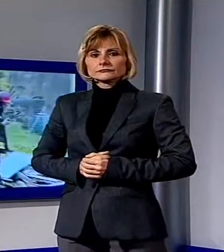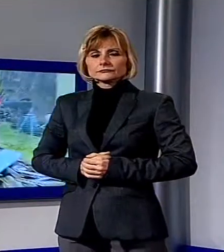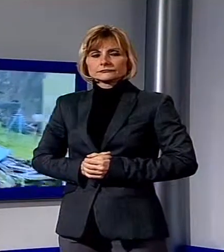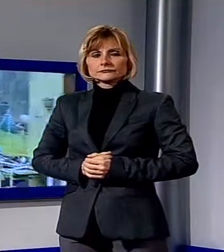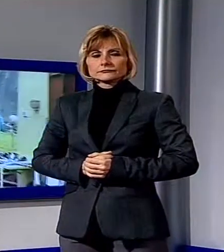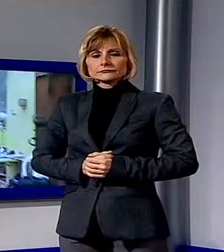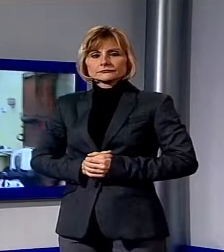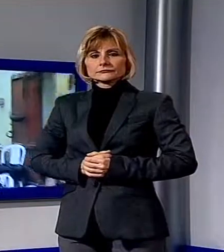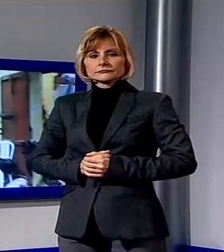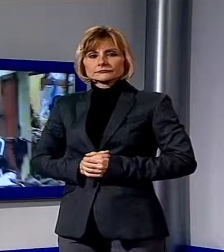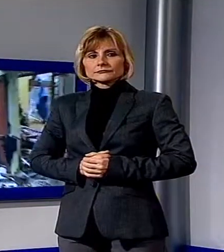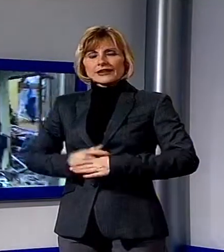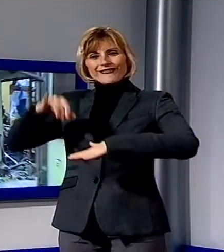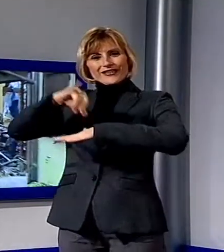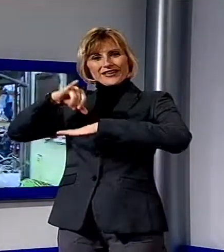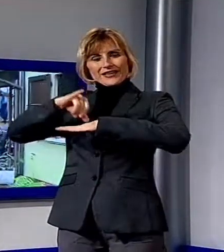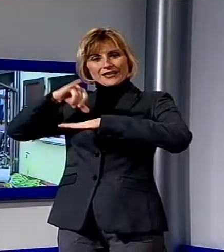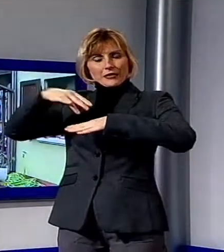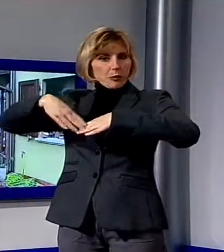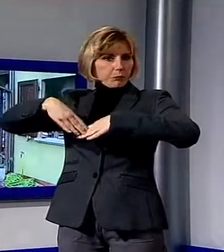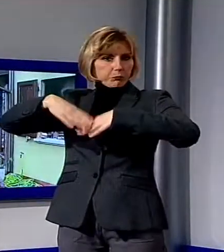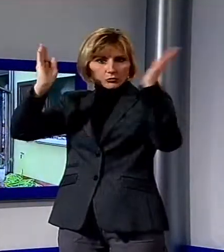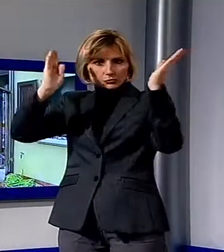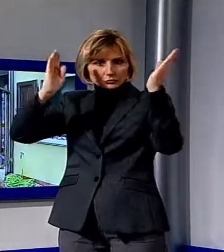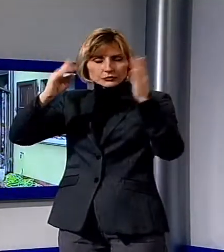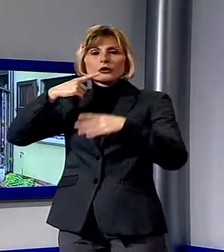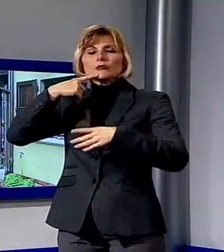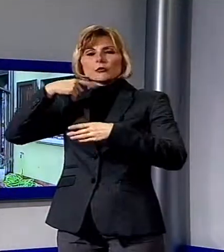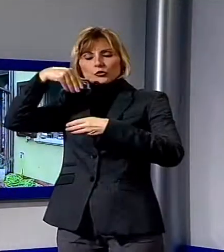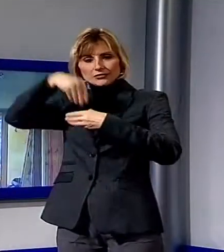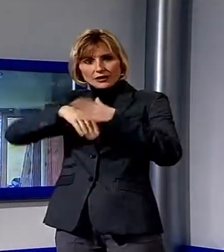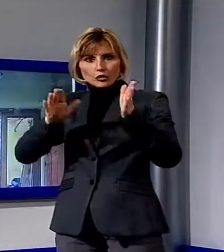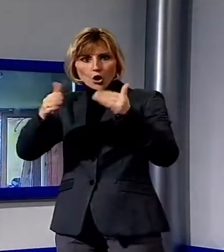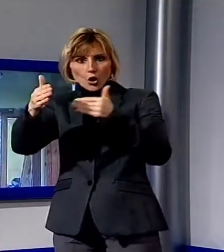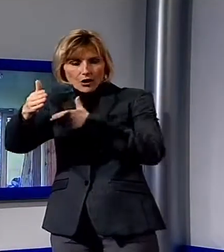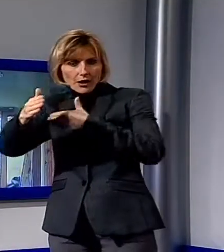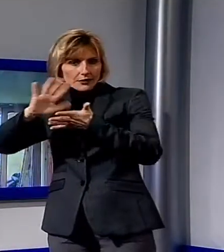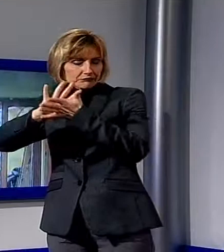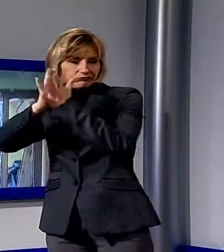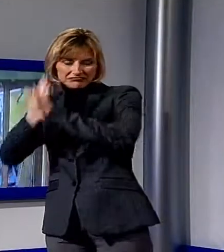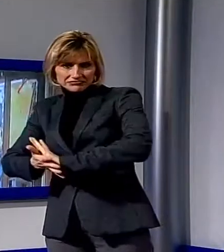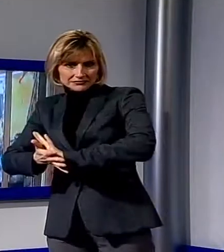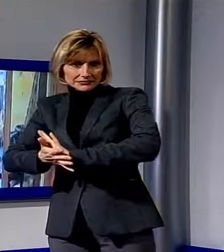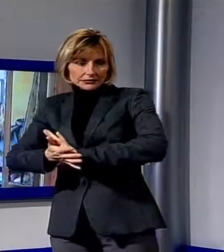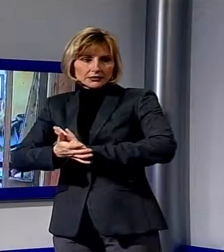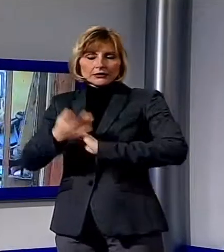La veranda in muratura scoperchiata all'interno del locale, semidistrutto. Uno scenario pauroso, quello apparso ai